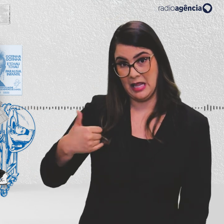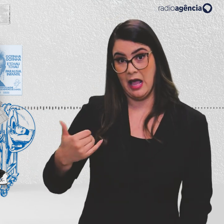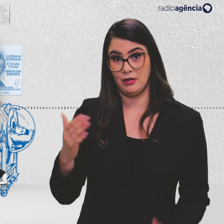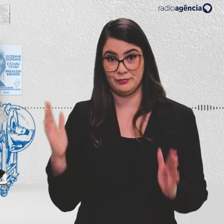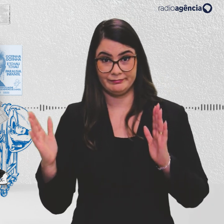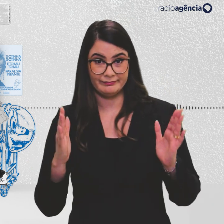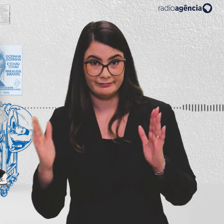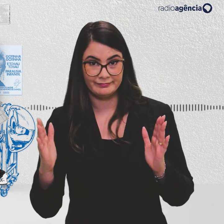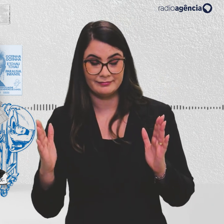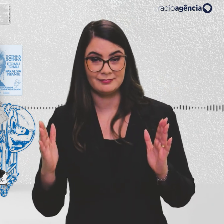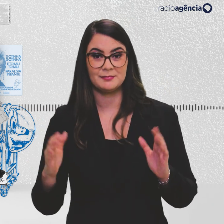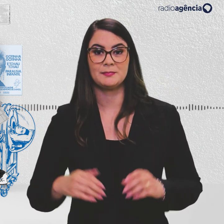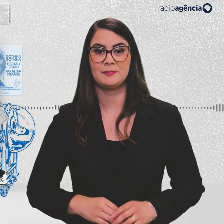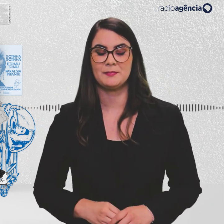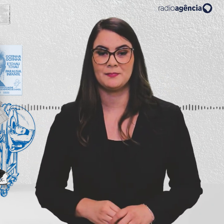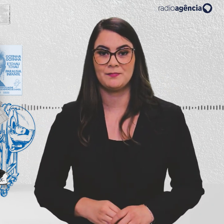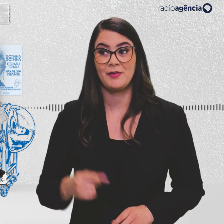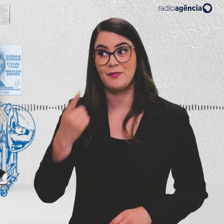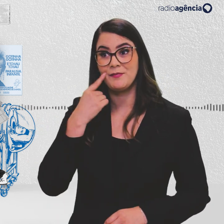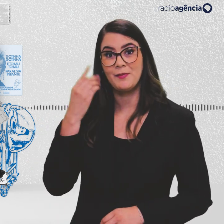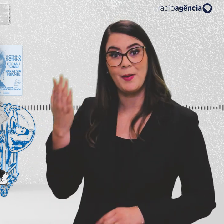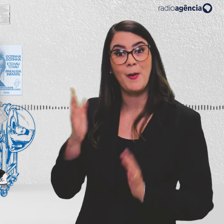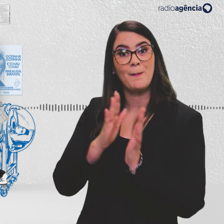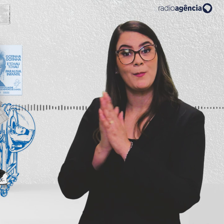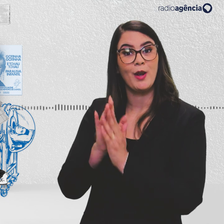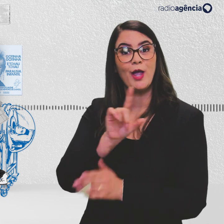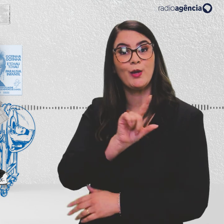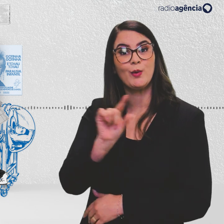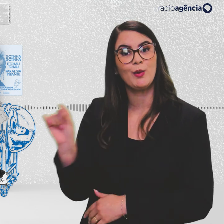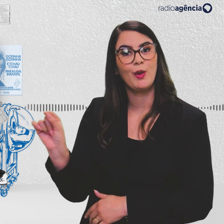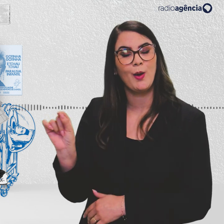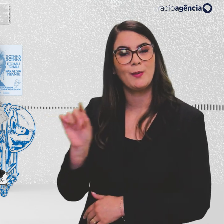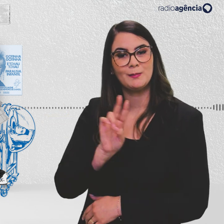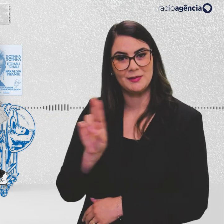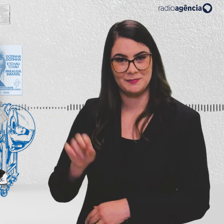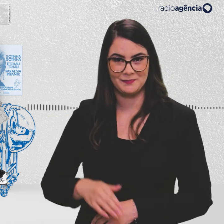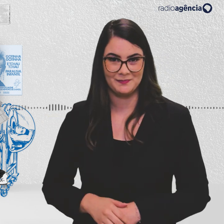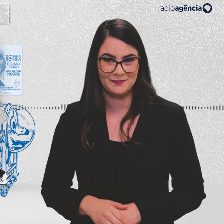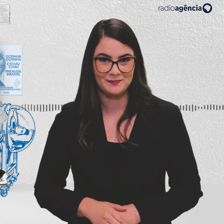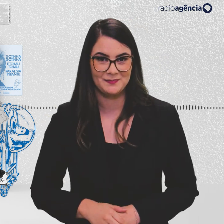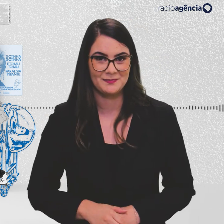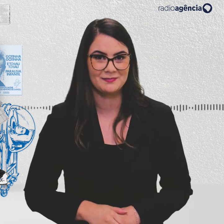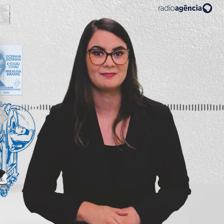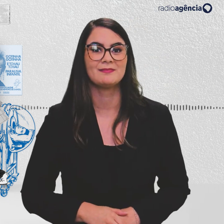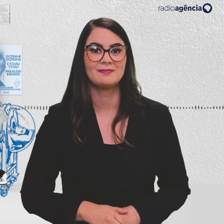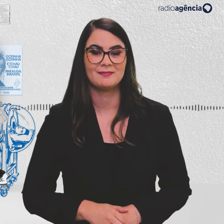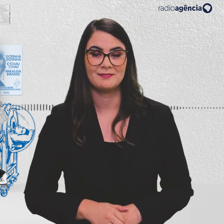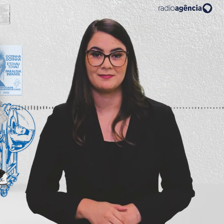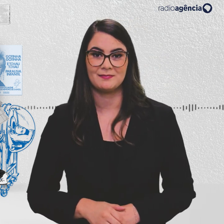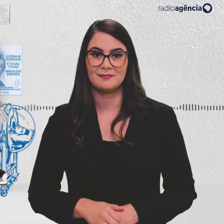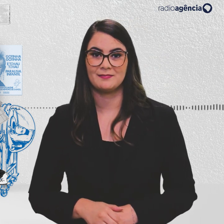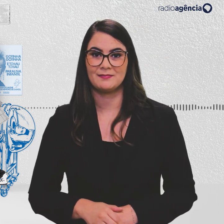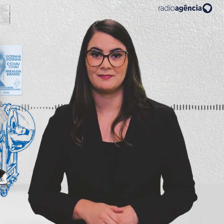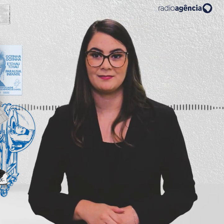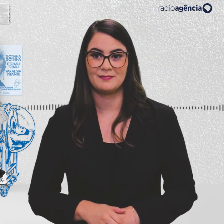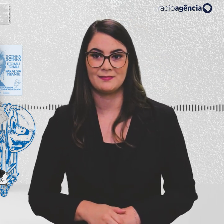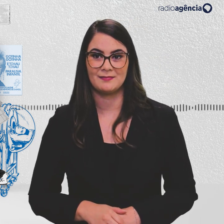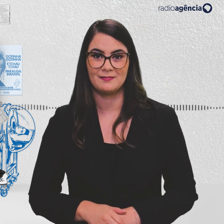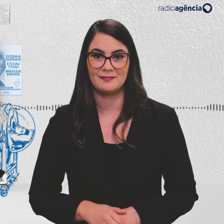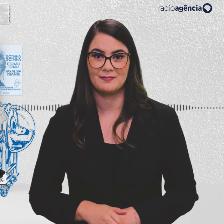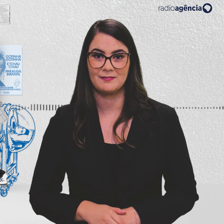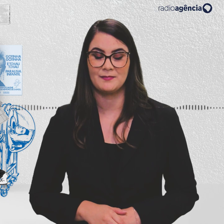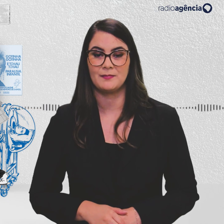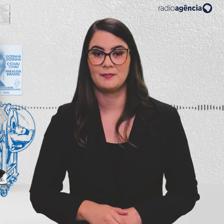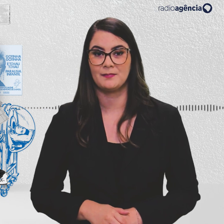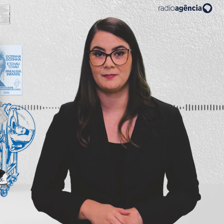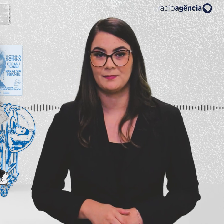escolhe um lindo nome para o nosso bonequinho. Vê se capricha no meu nome. E foi um boom. Mais de onze milhões de cartas. Às as cartas